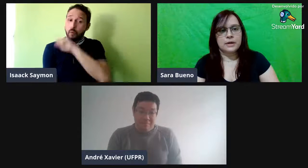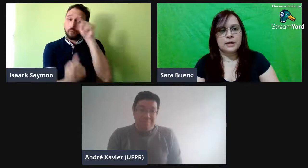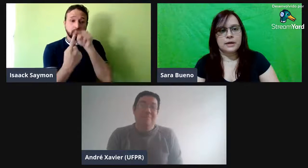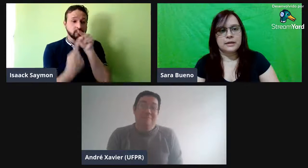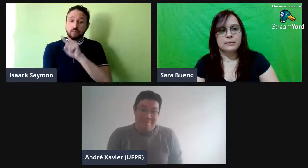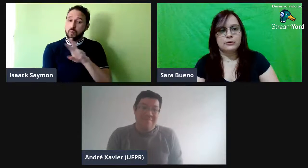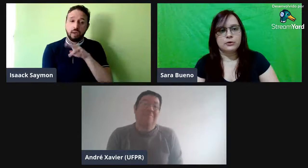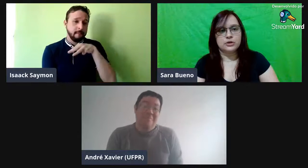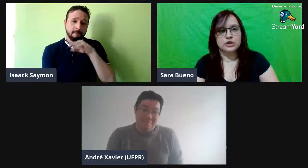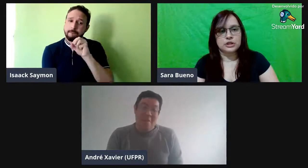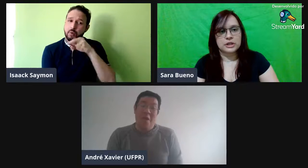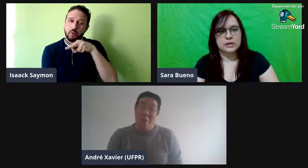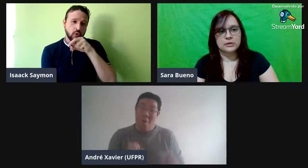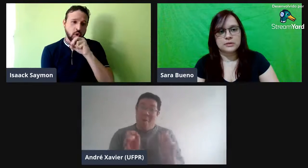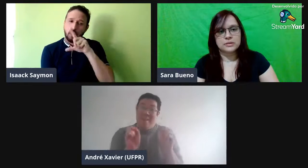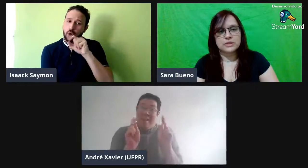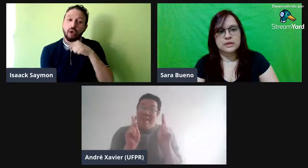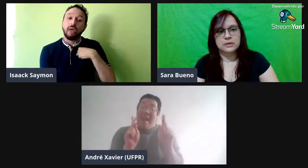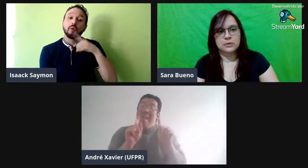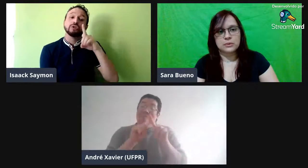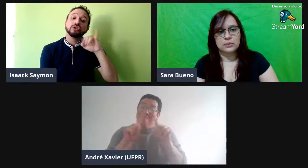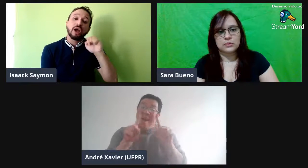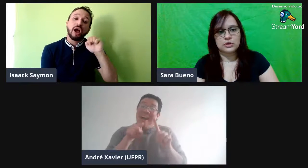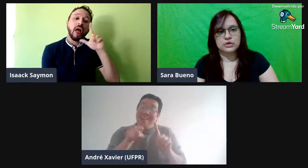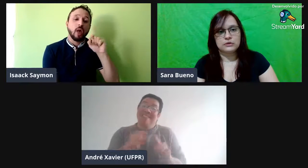é da morfologia, né? Não seria o objetivo.